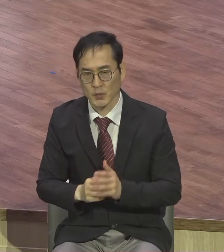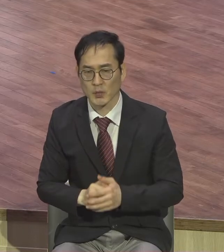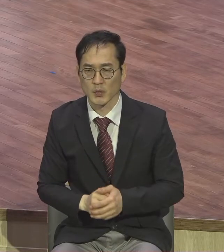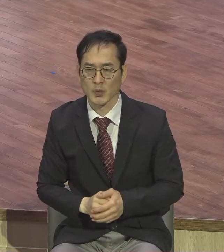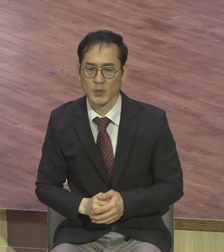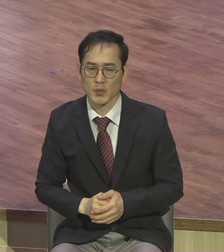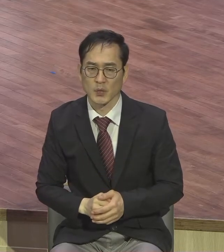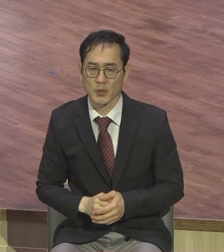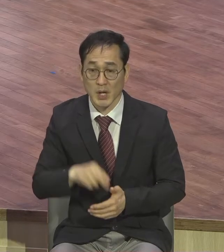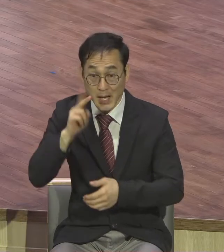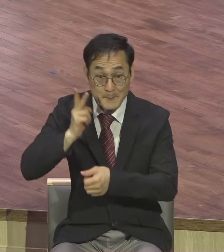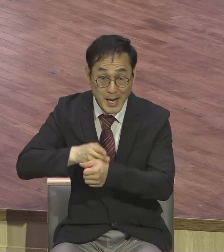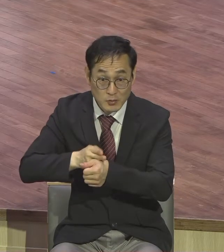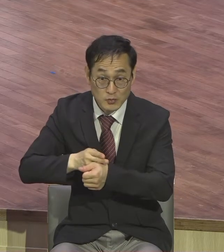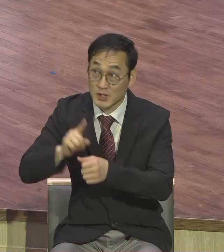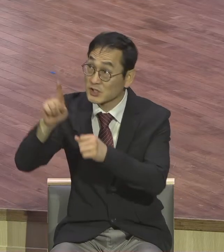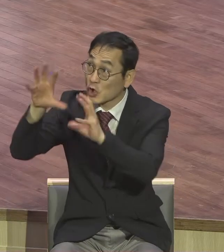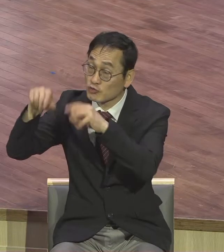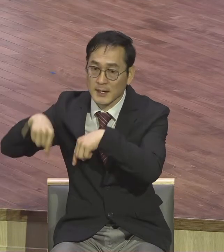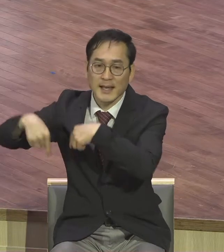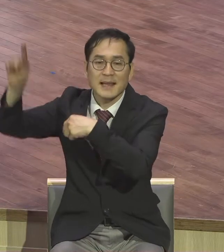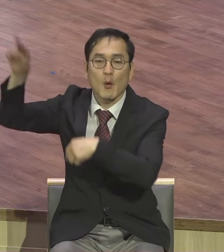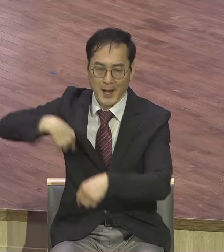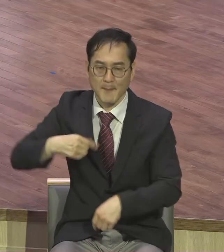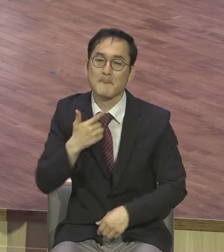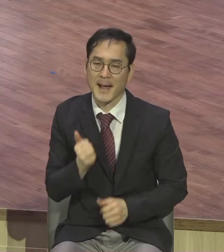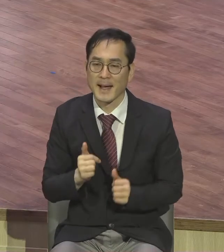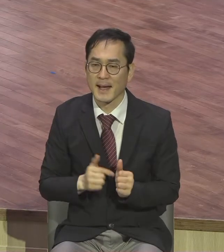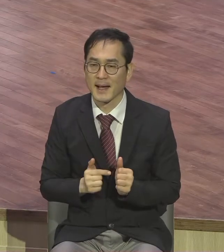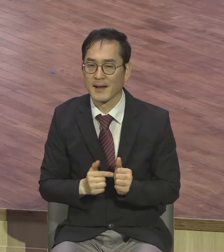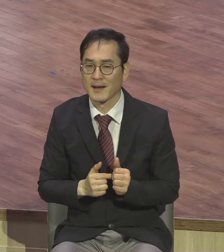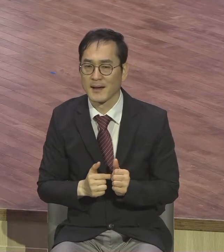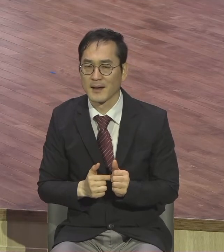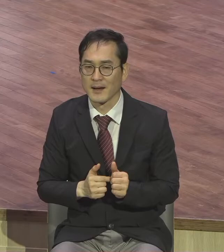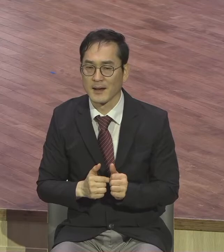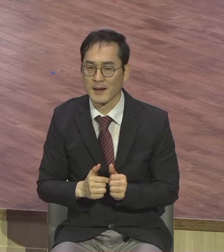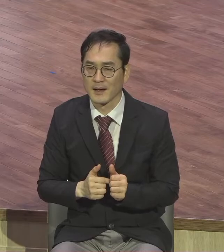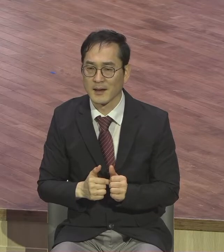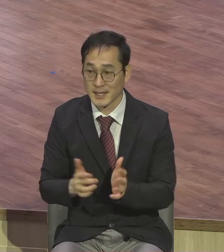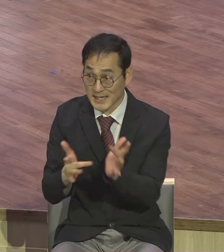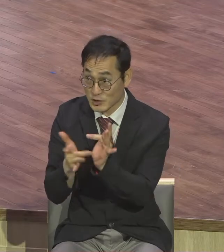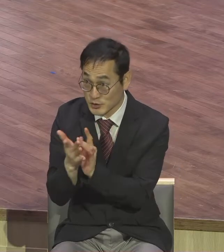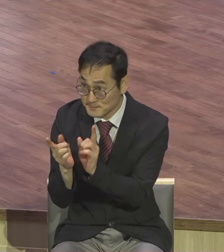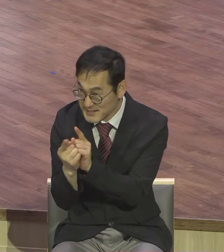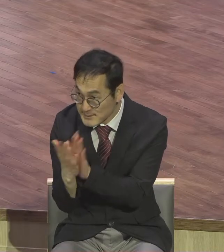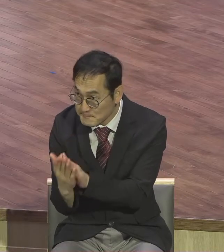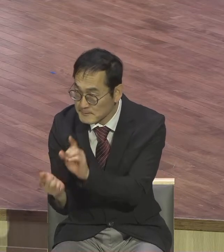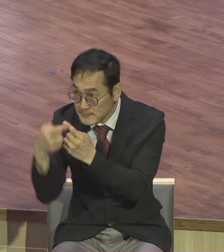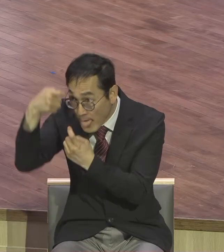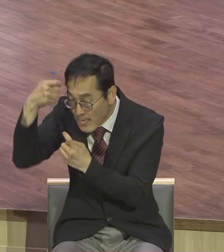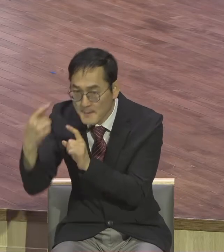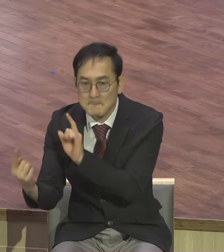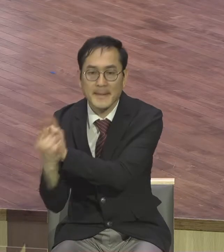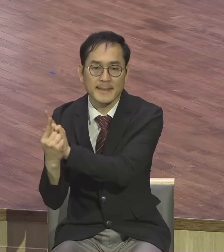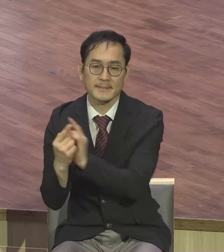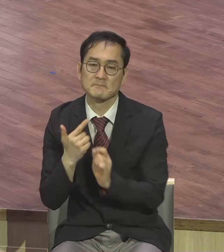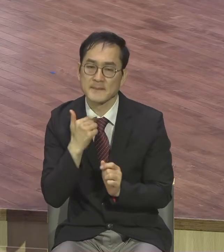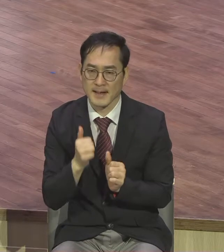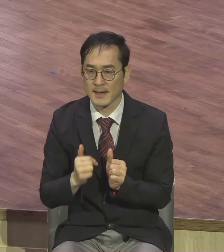바울은 천국을 다녀온 사람 부활하신 예수는 만난 사람 여러분처럼 막연하게 믿는 신앙 아니